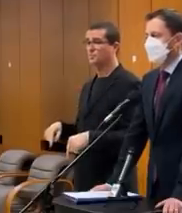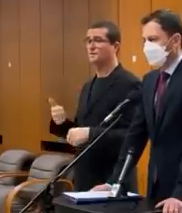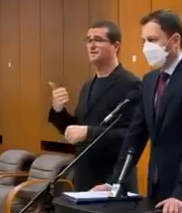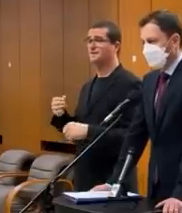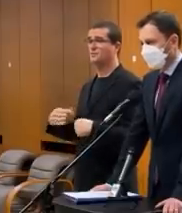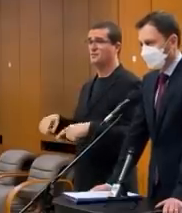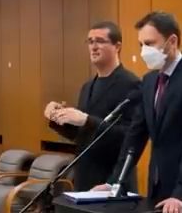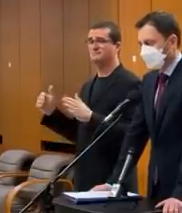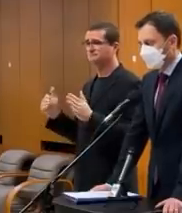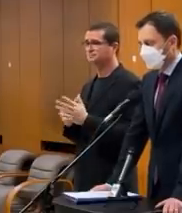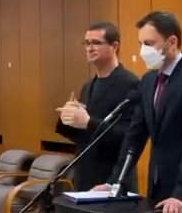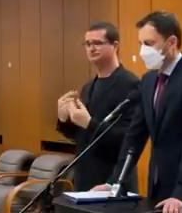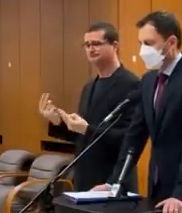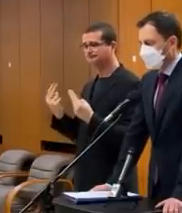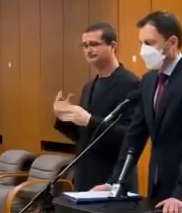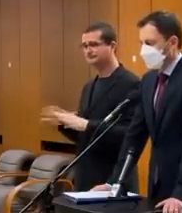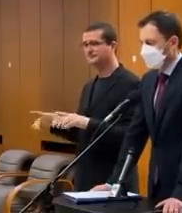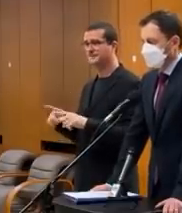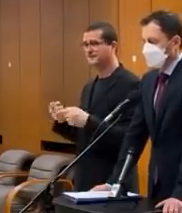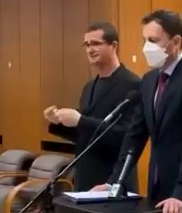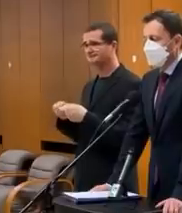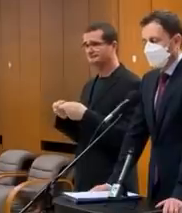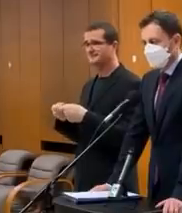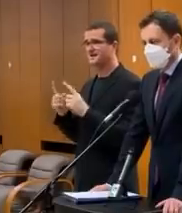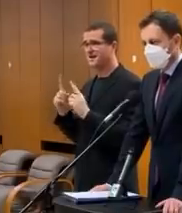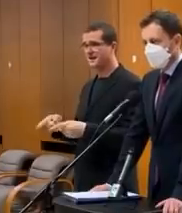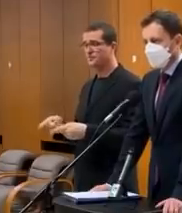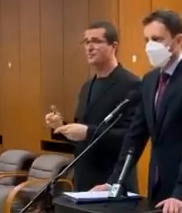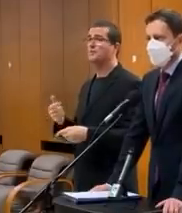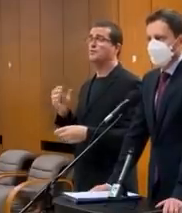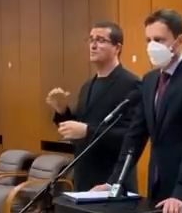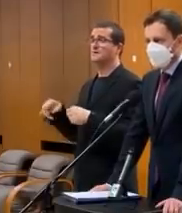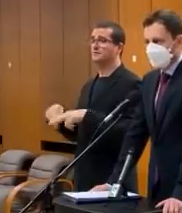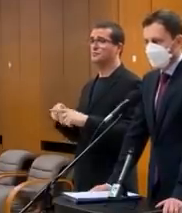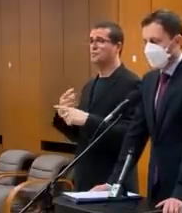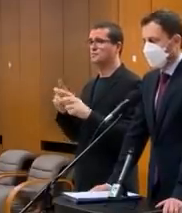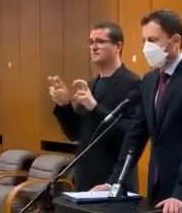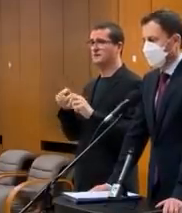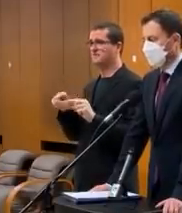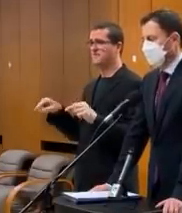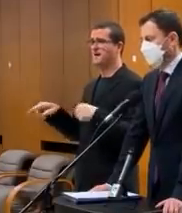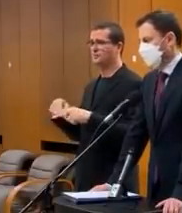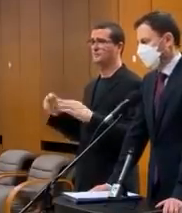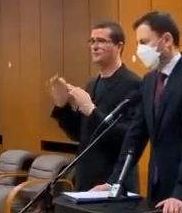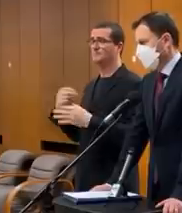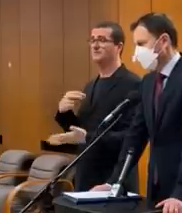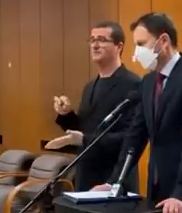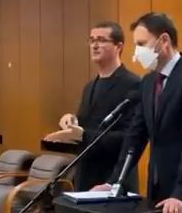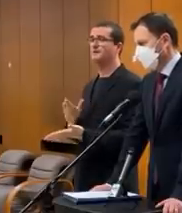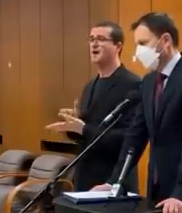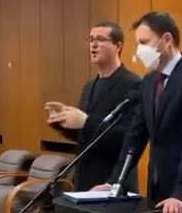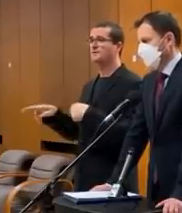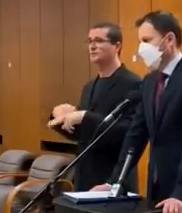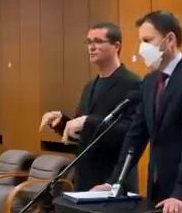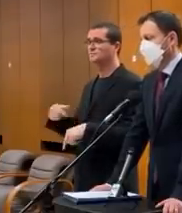spoločnosti potrebujeme nevyhnúť. A na jednej strane je dobré, že sa vedie diskusia na rôzne témy. Ja sa teším každej